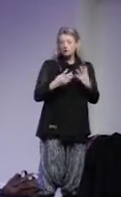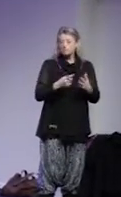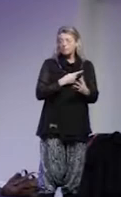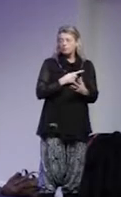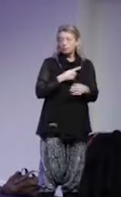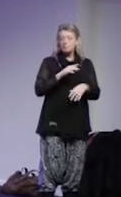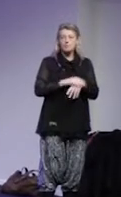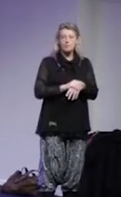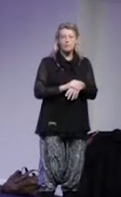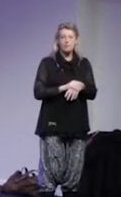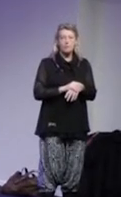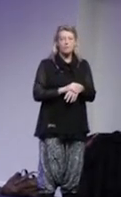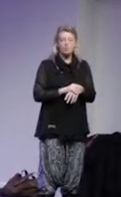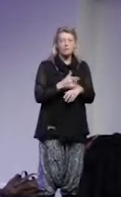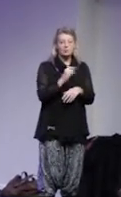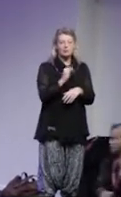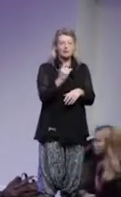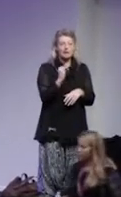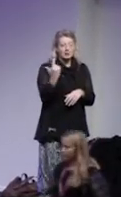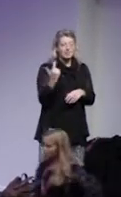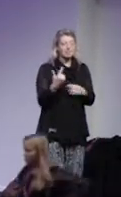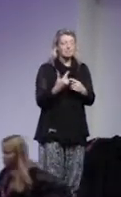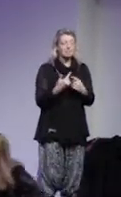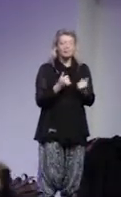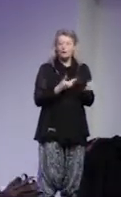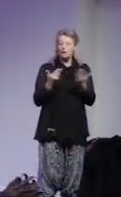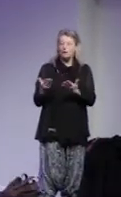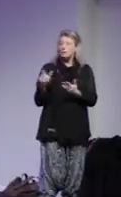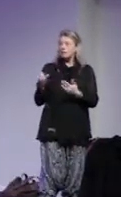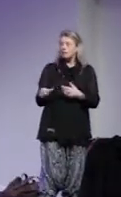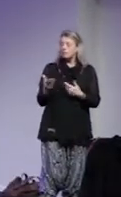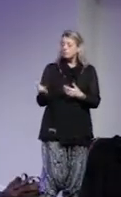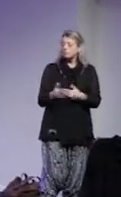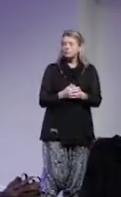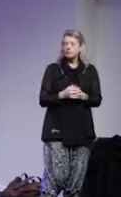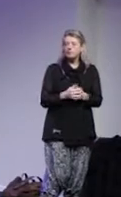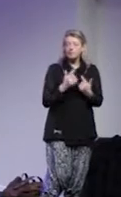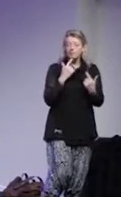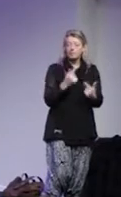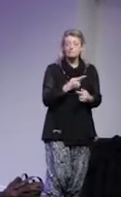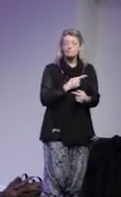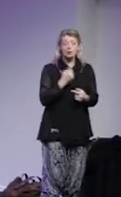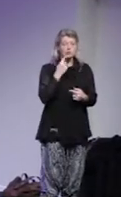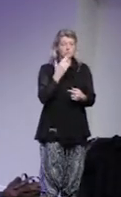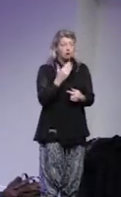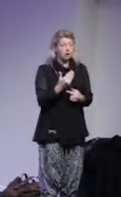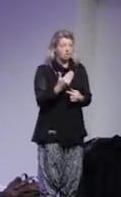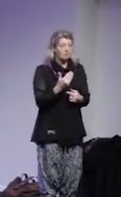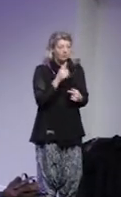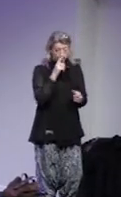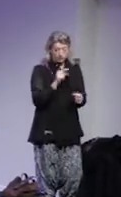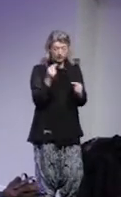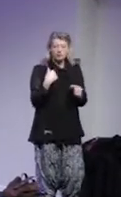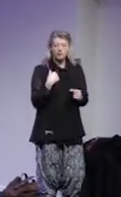tillit och civilsamhälle. Jag lämnar ordet till dig. Varsågod. Så, så mycket. Jag hörs bra, det märker jag.